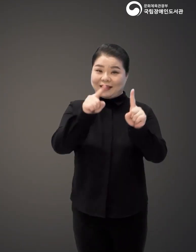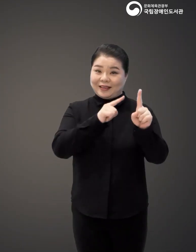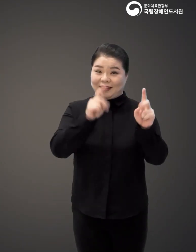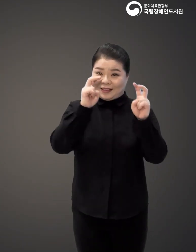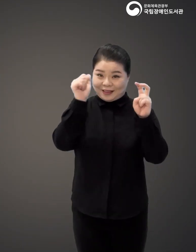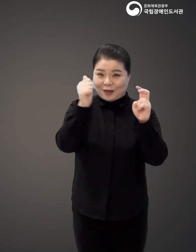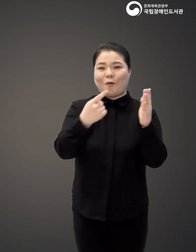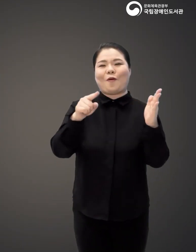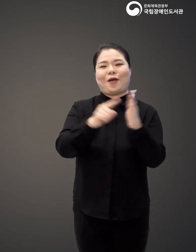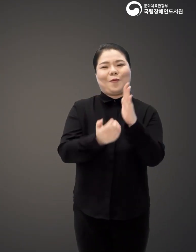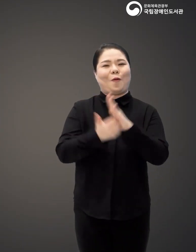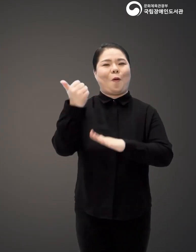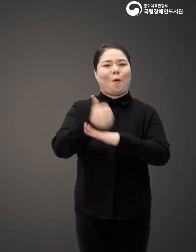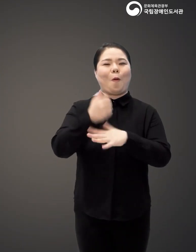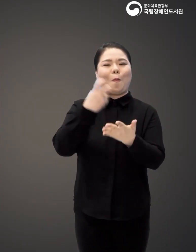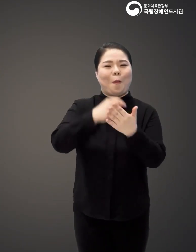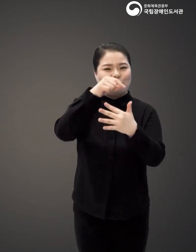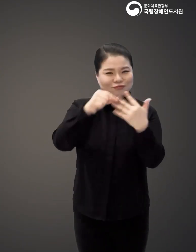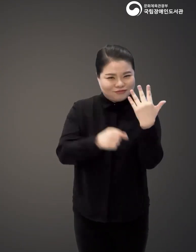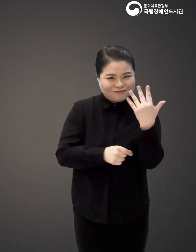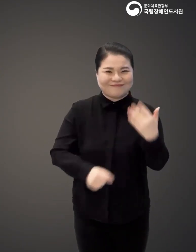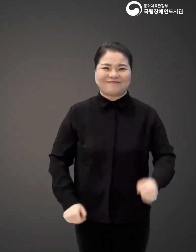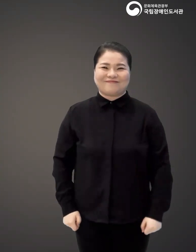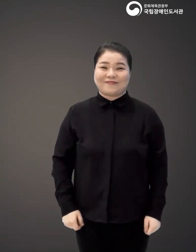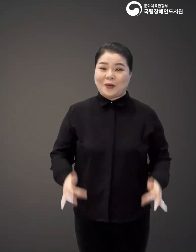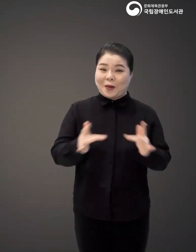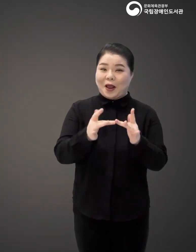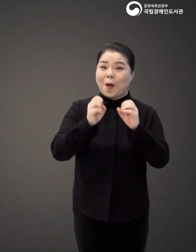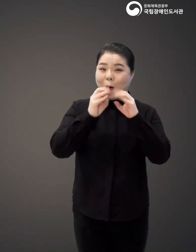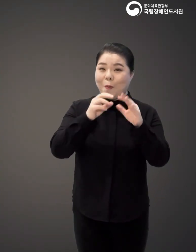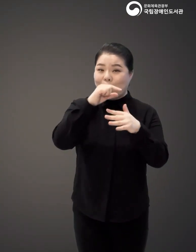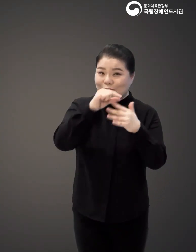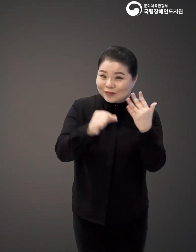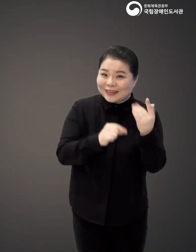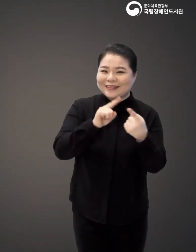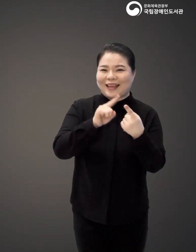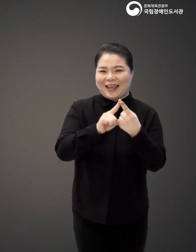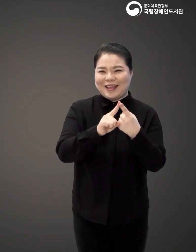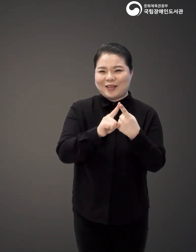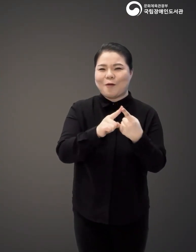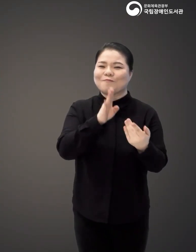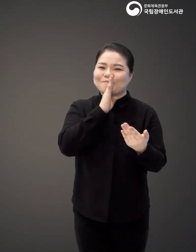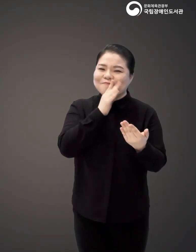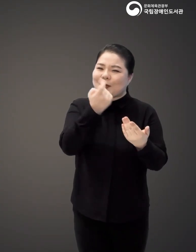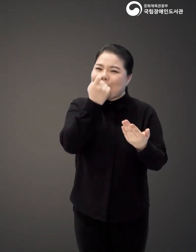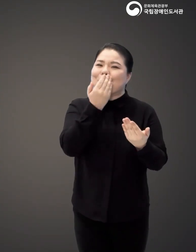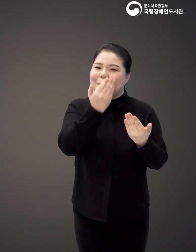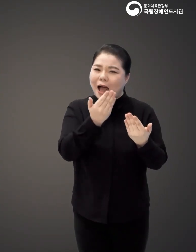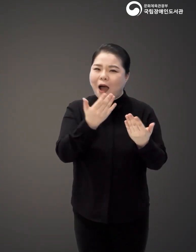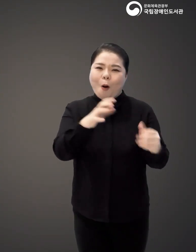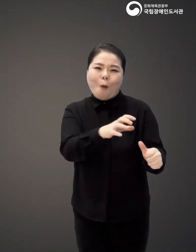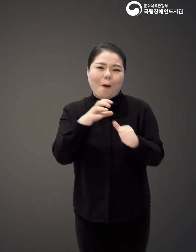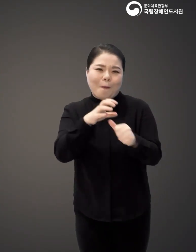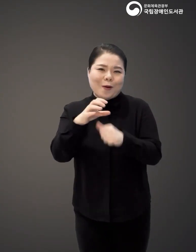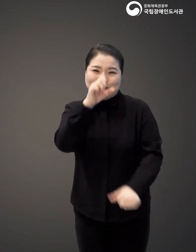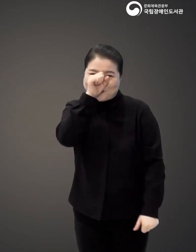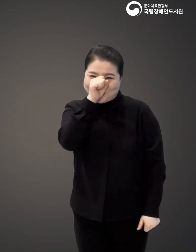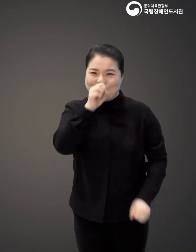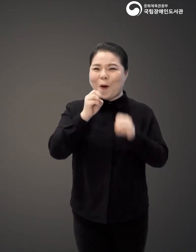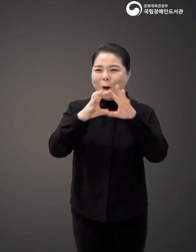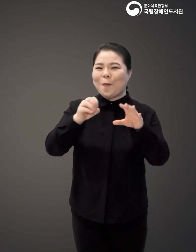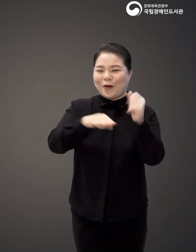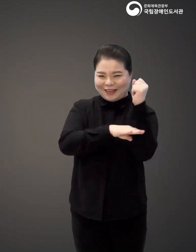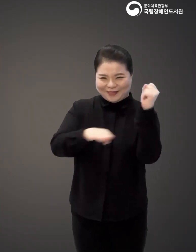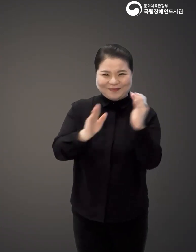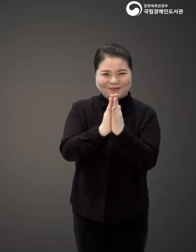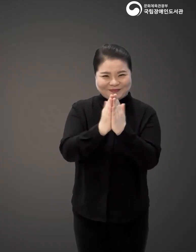1인 기업가들을 위한 성공 법칙 온라인 마케팅 분야에 대해 실무적으로 배울 수 있고 활용도 만점인 마케팅